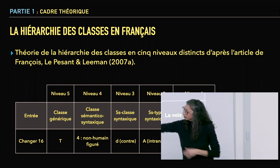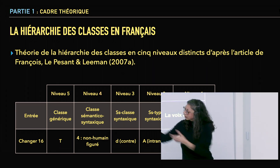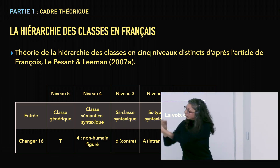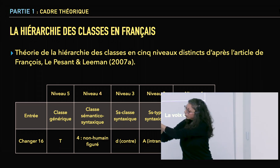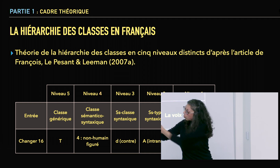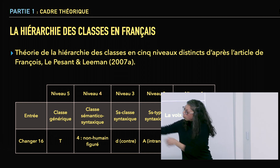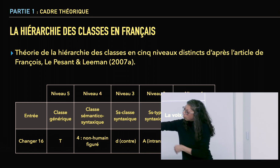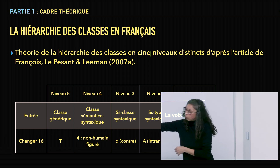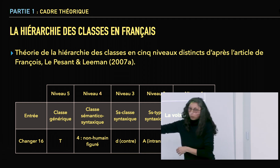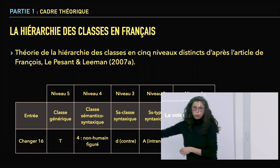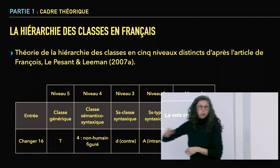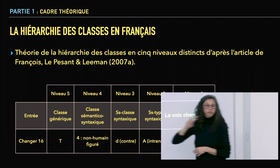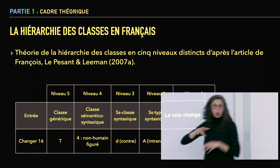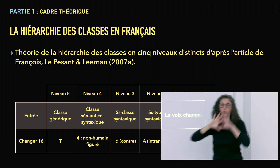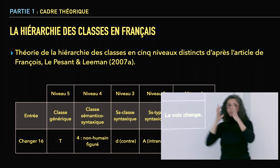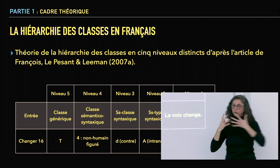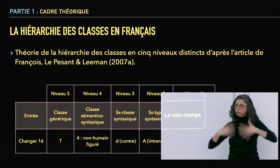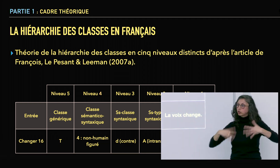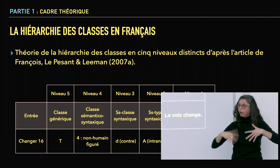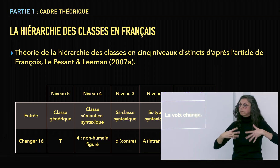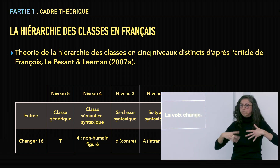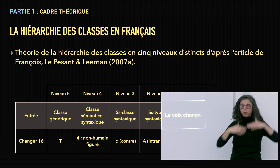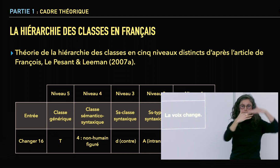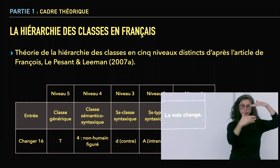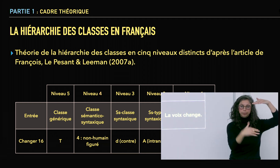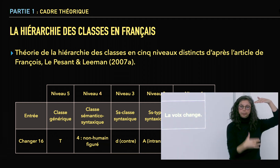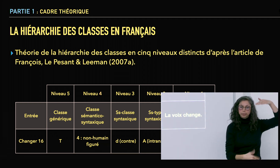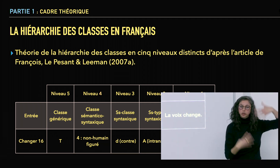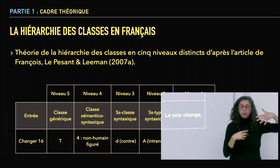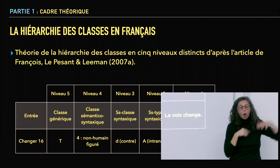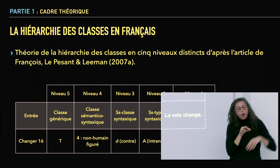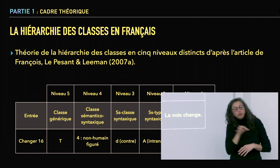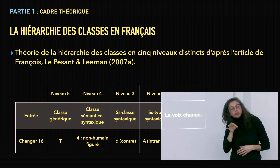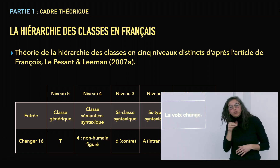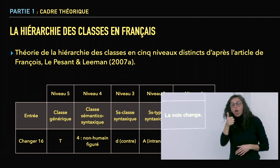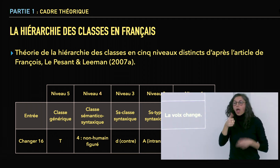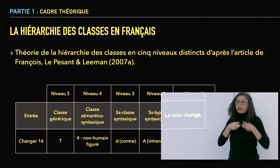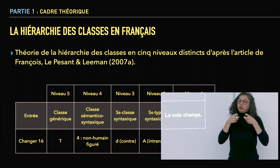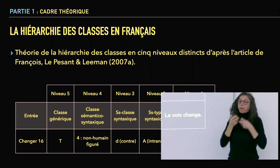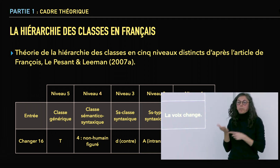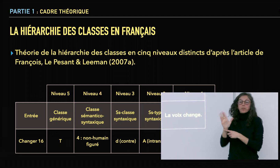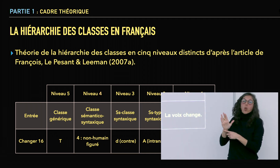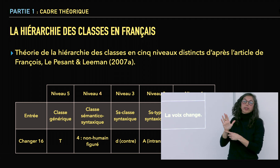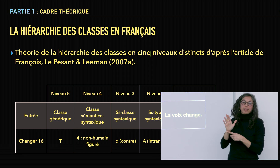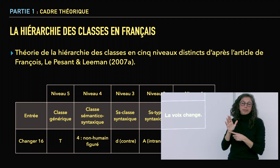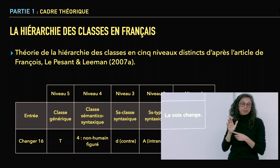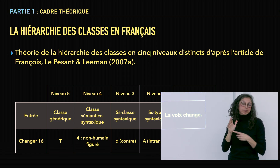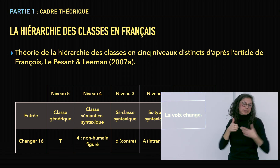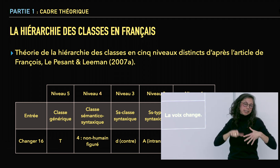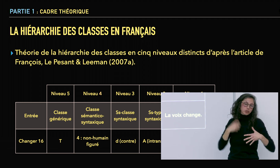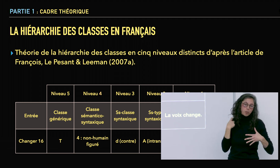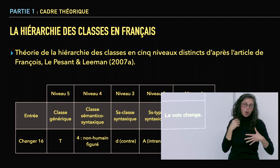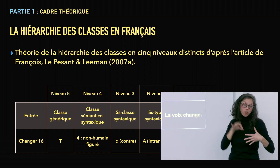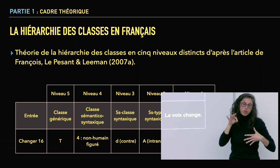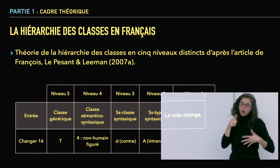et finalement, qui considère qu'il y a 16 entrées du verbe changer. En fait, il y en avait 19 et j'en ai